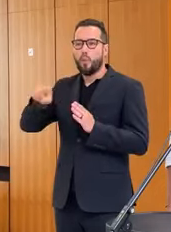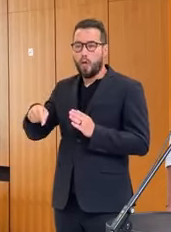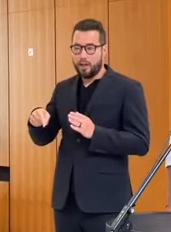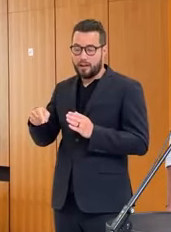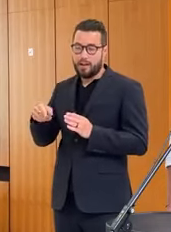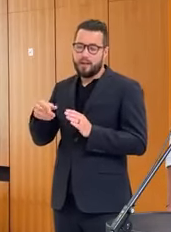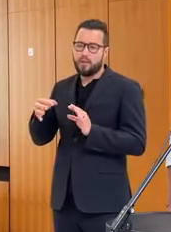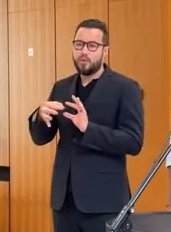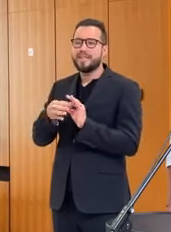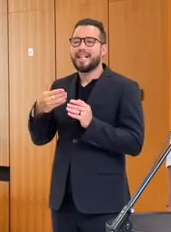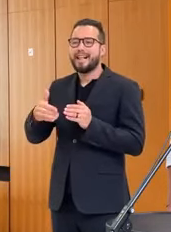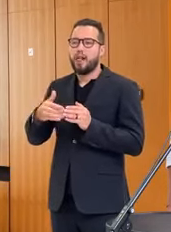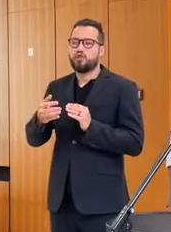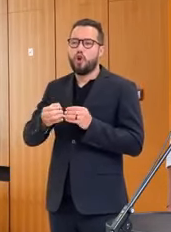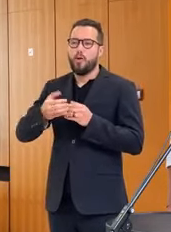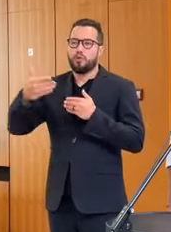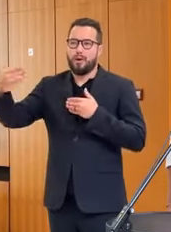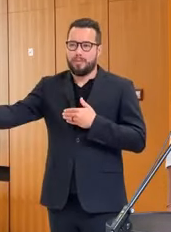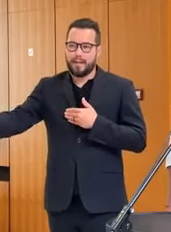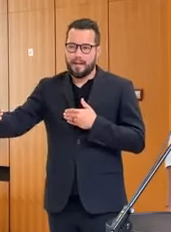programové obdobie pre ostatné rezorty.